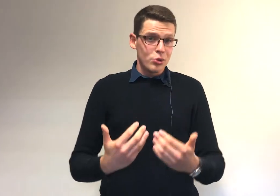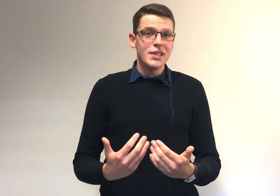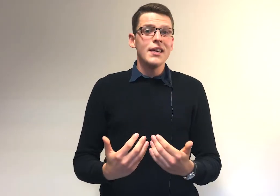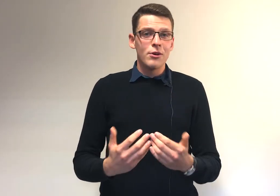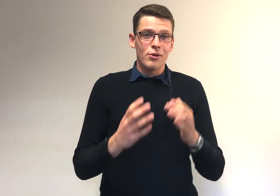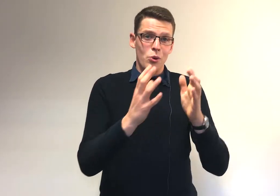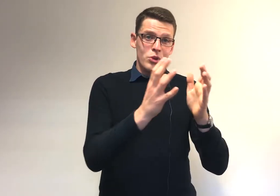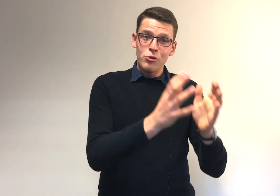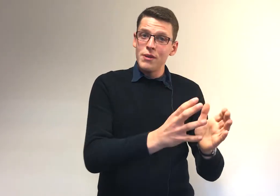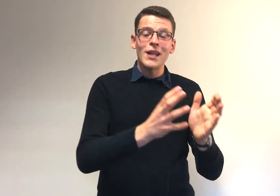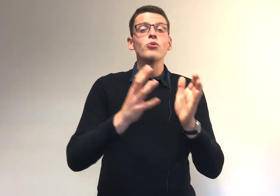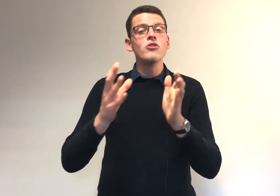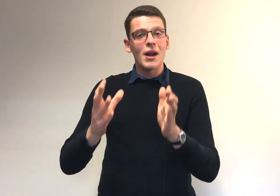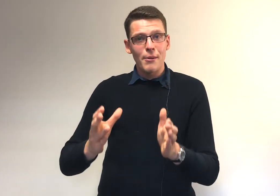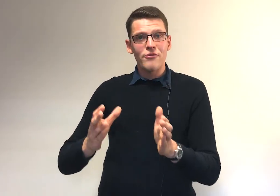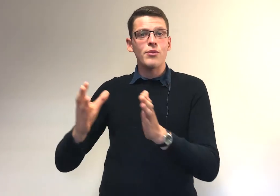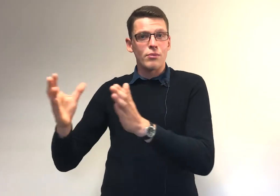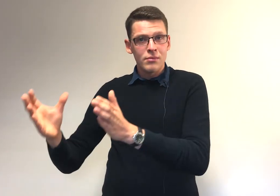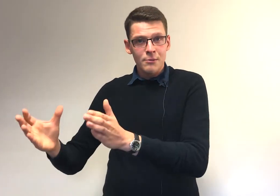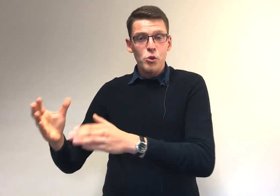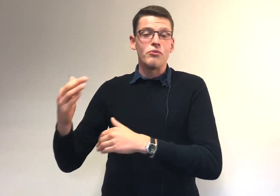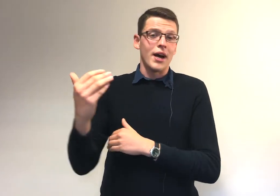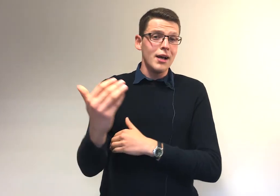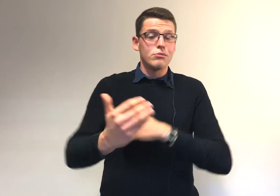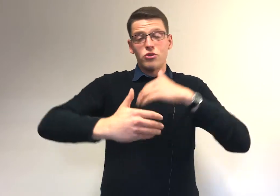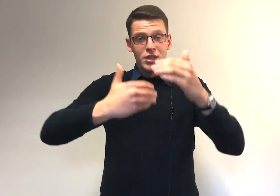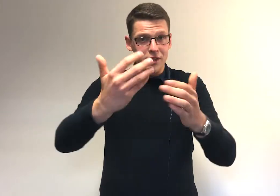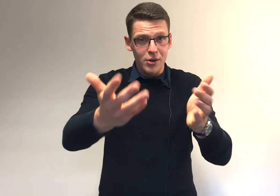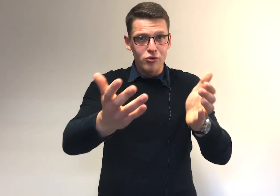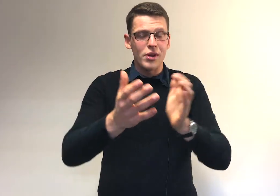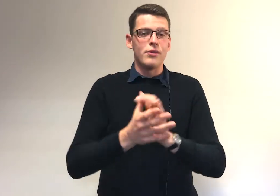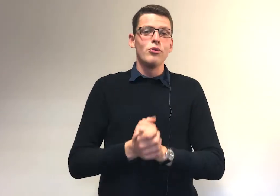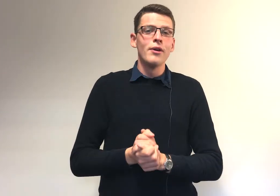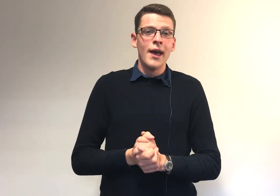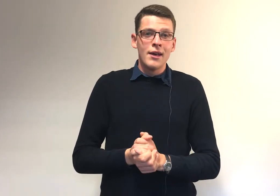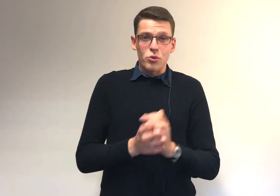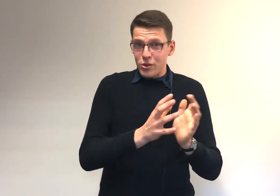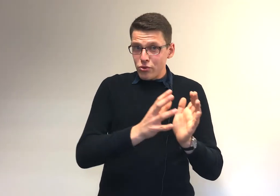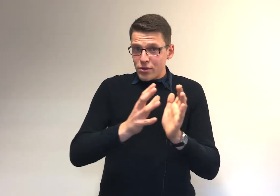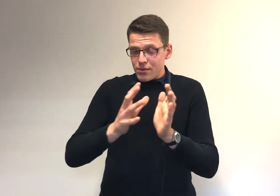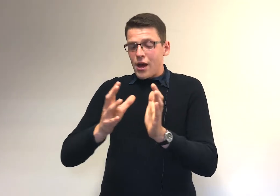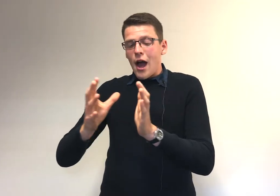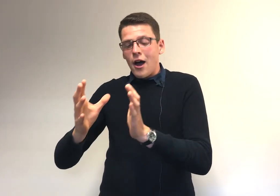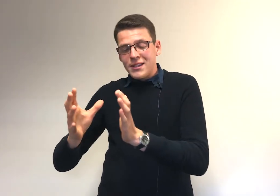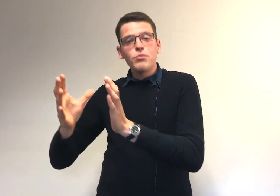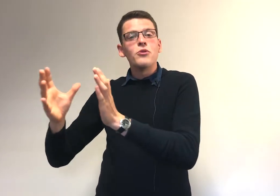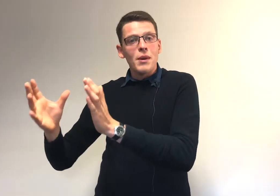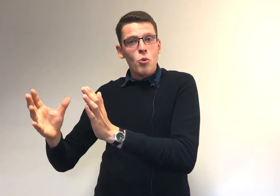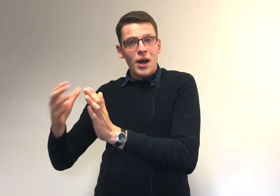aussi qu'on n'étudie pas tous de la même façon. On verra dans cette vidéo sur l'étude qu'on a tous un type de mémoire